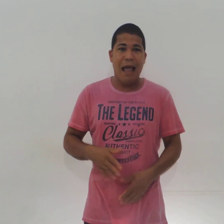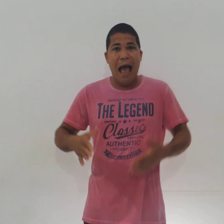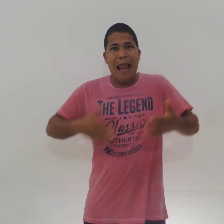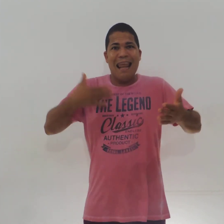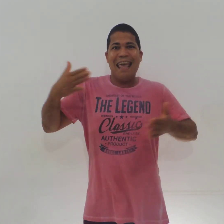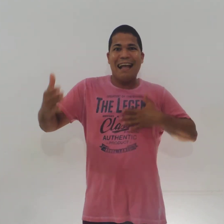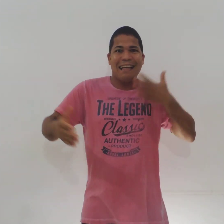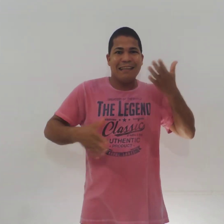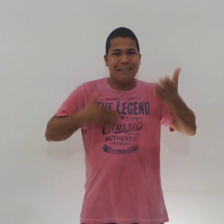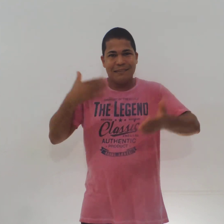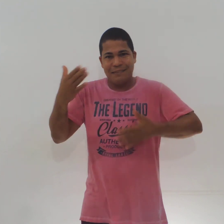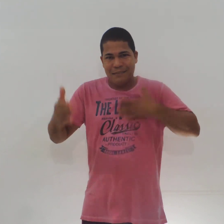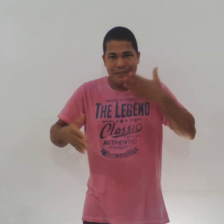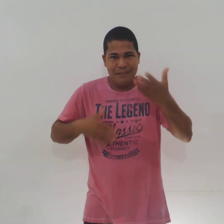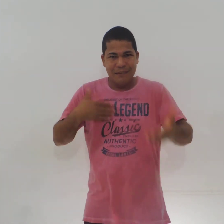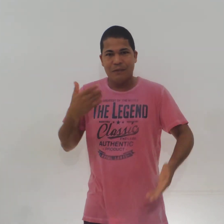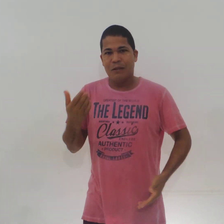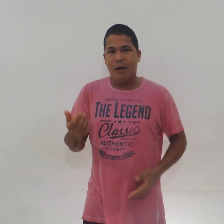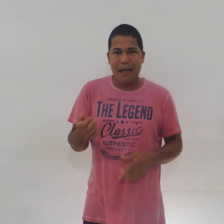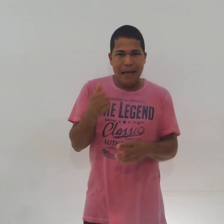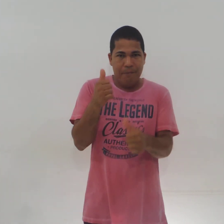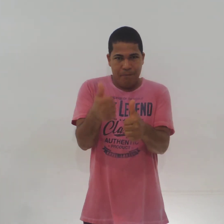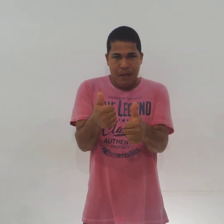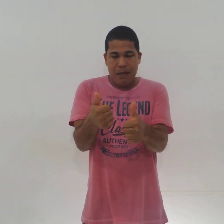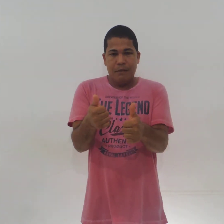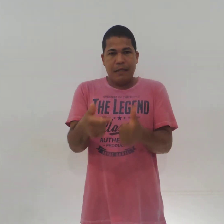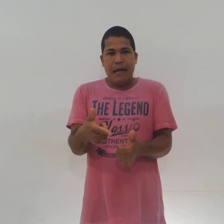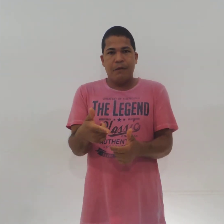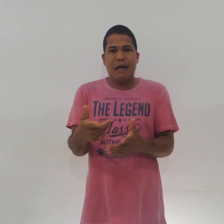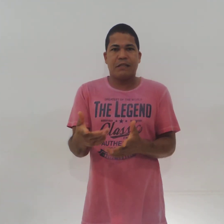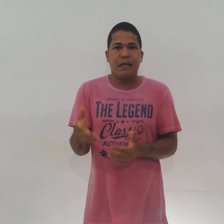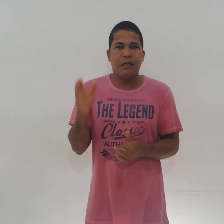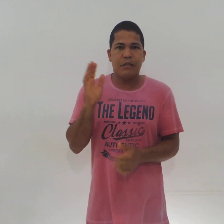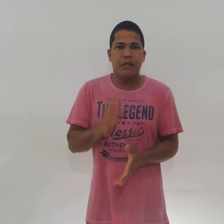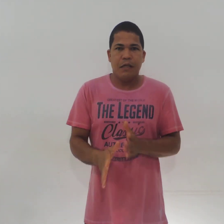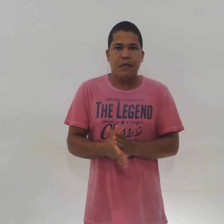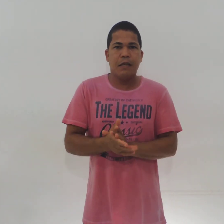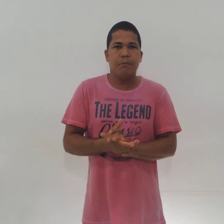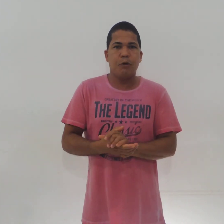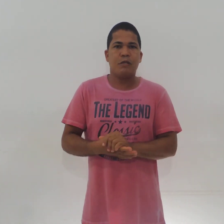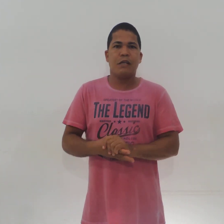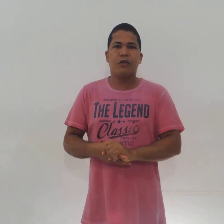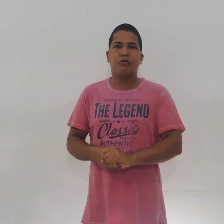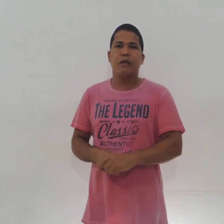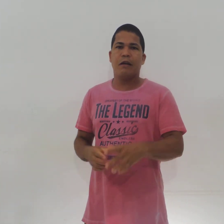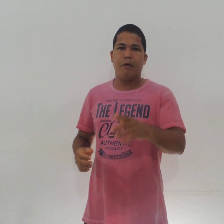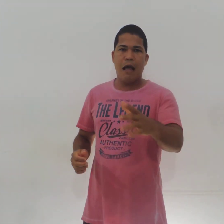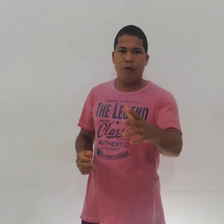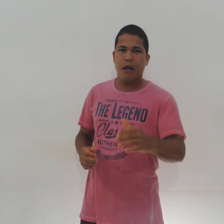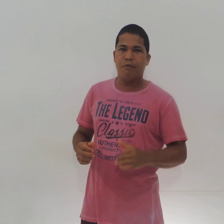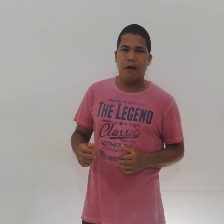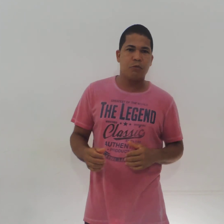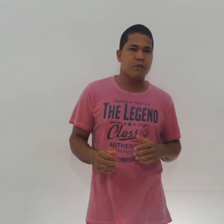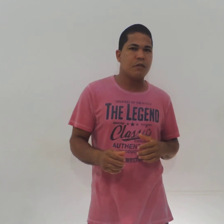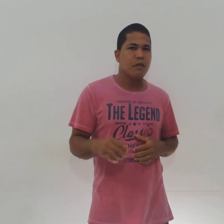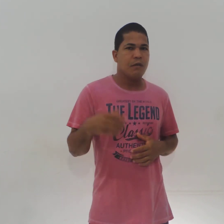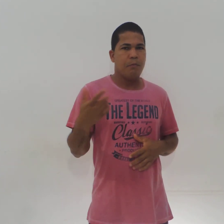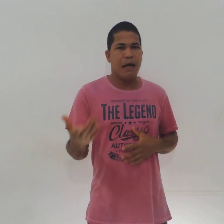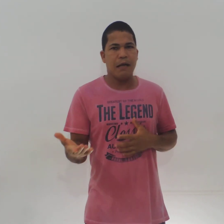Alegre. Ok? Treine bastante e prossegue estudando. Agora vamos. Para